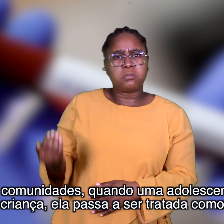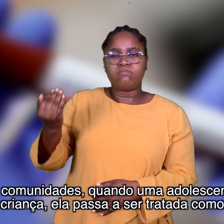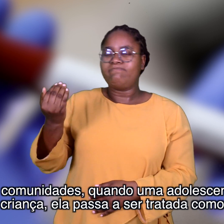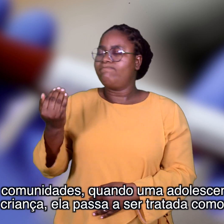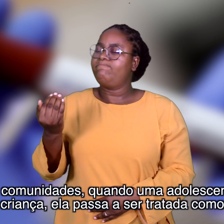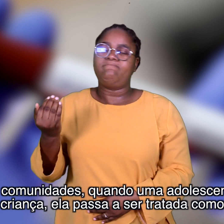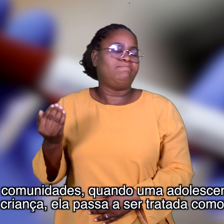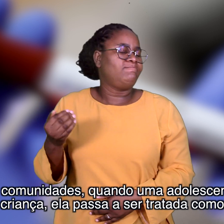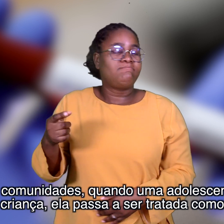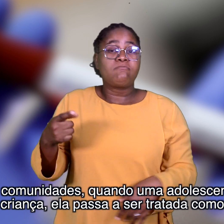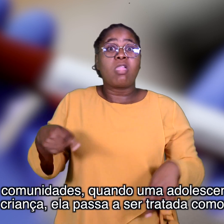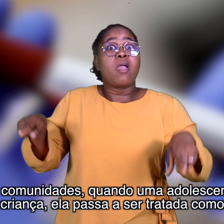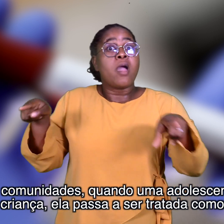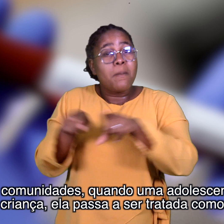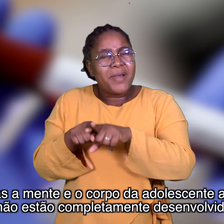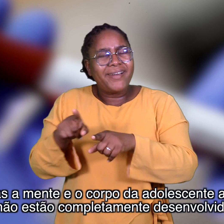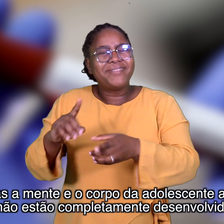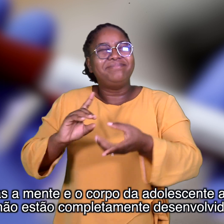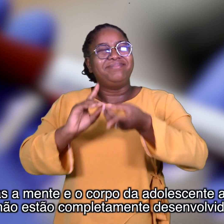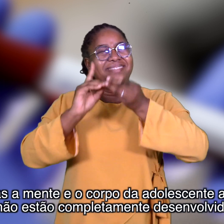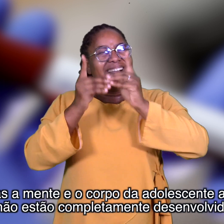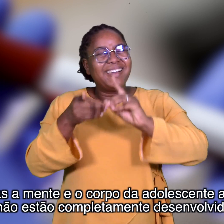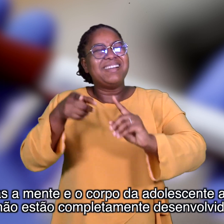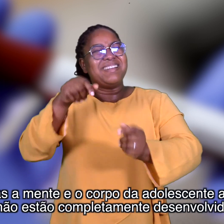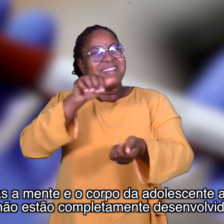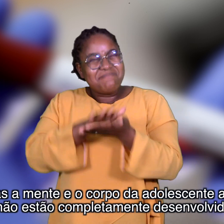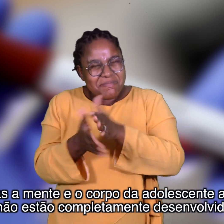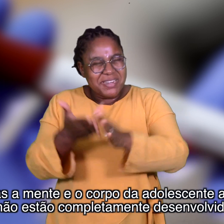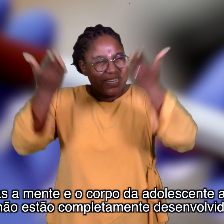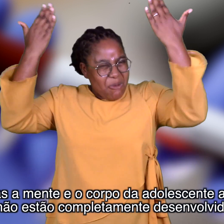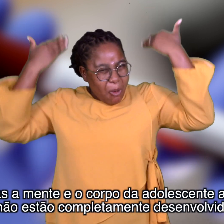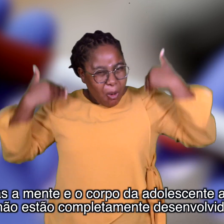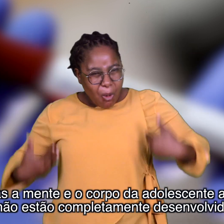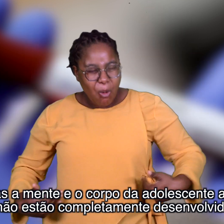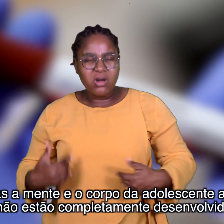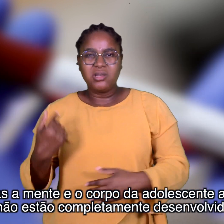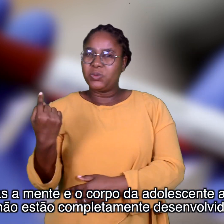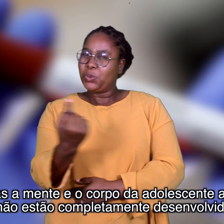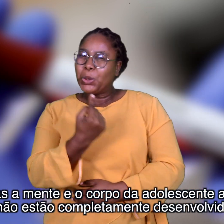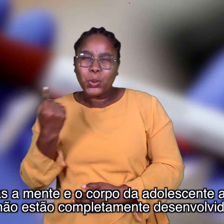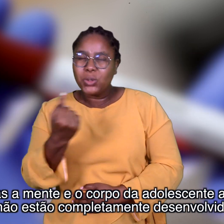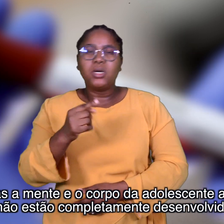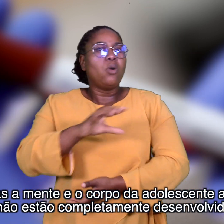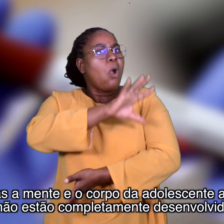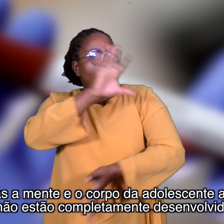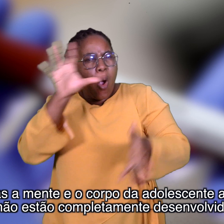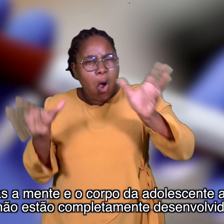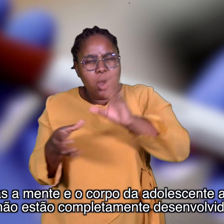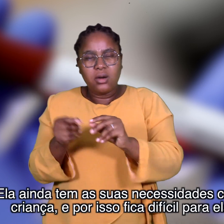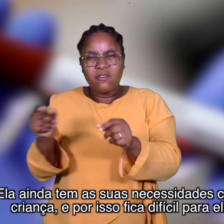ela passa a ser tratada como adulta. Mas a mente e o corpo da adolescente ainda não estão completamente desenvolvidos. Uma